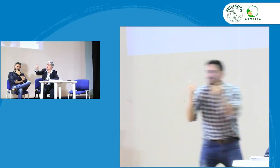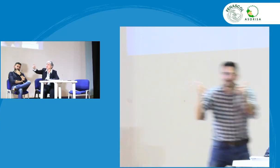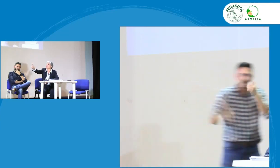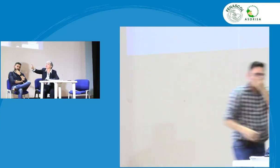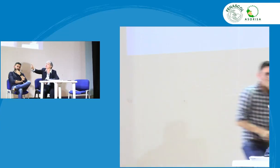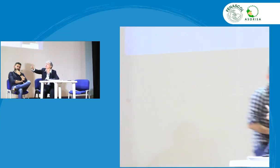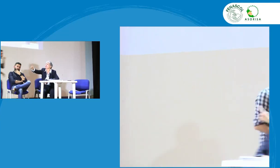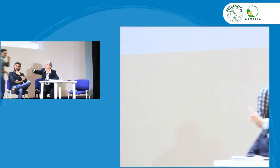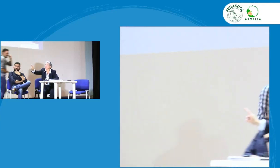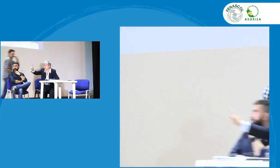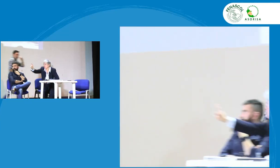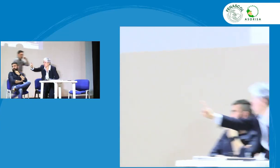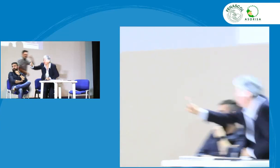en conclusión eso.